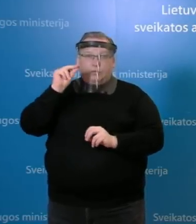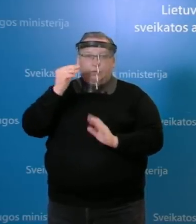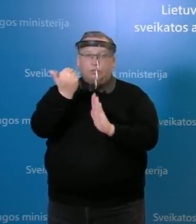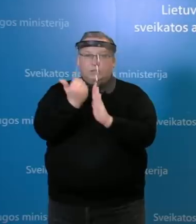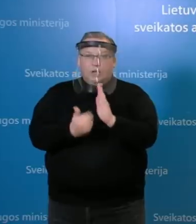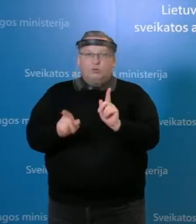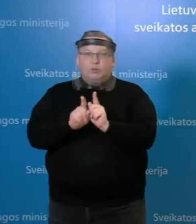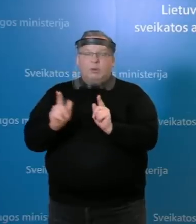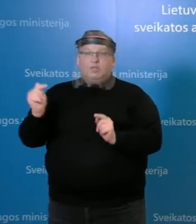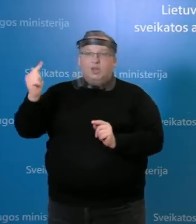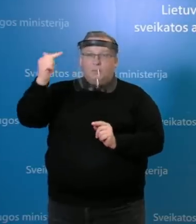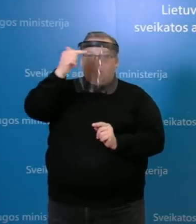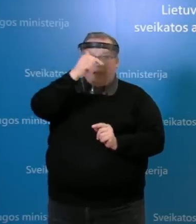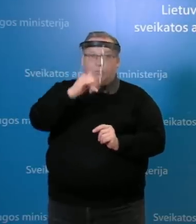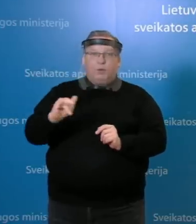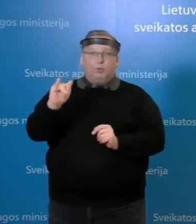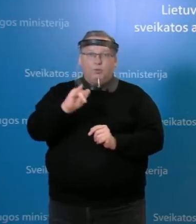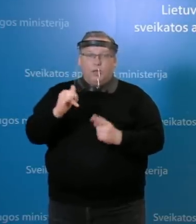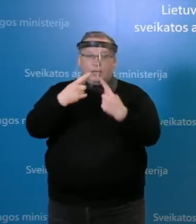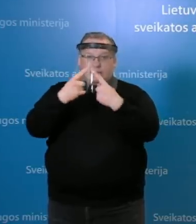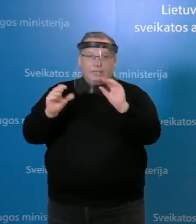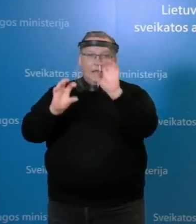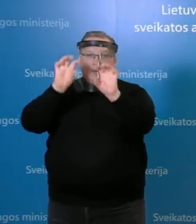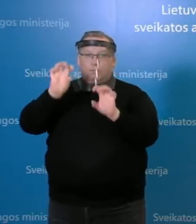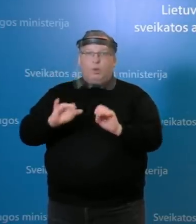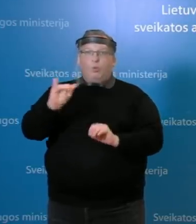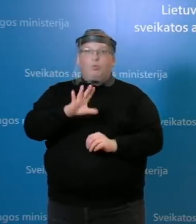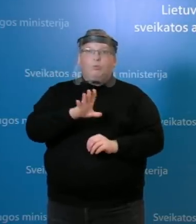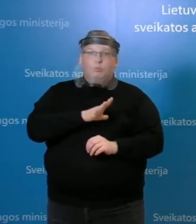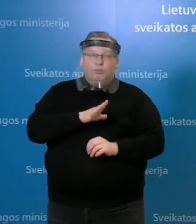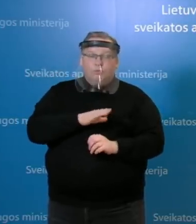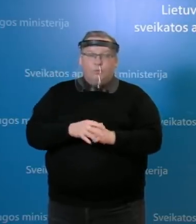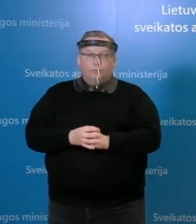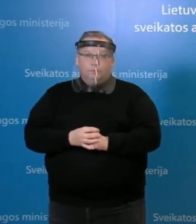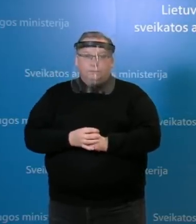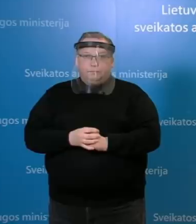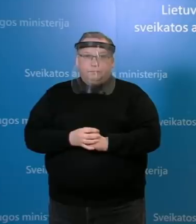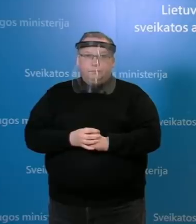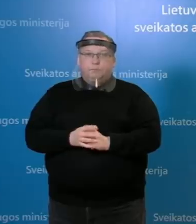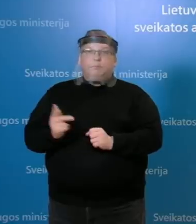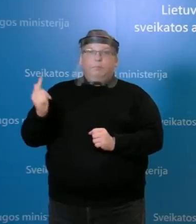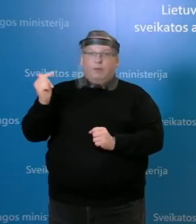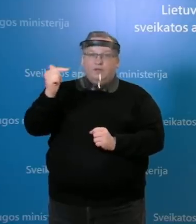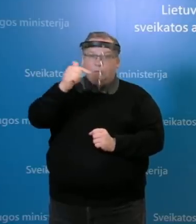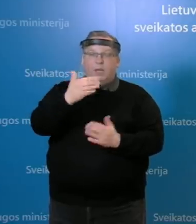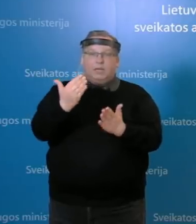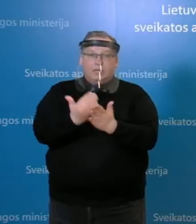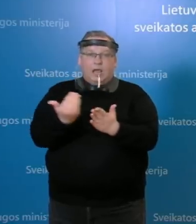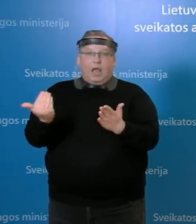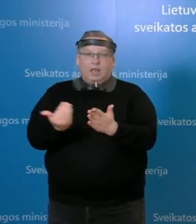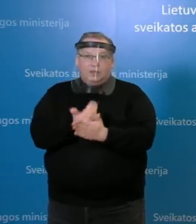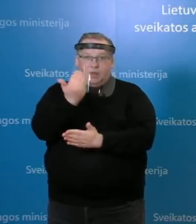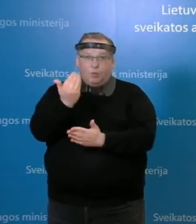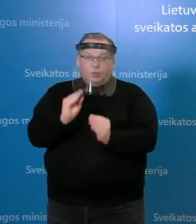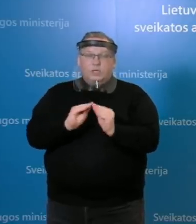pat žemėlapis, kuriuose planavote skelbti viską, kur, kas buvo ir kada? Tai žemėlapis yra atnaujinamas tais